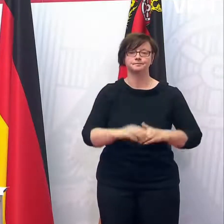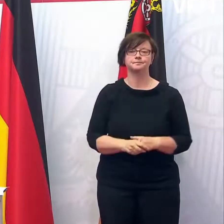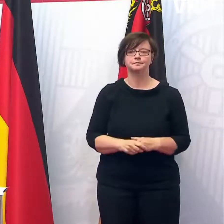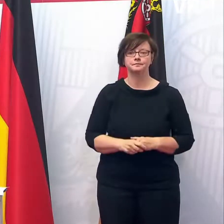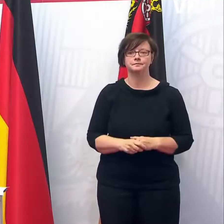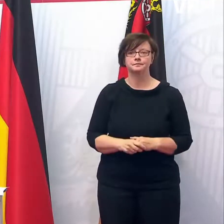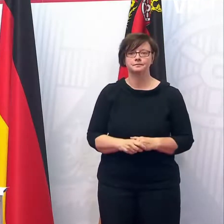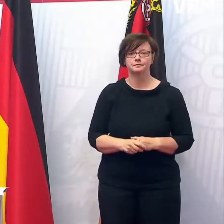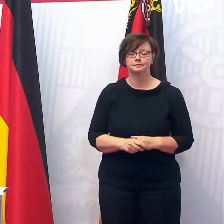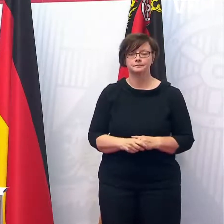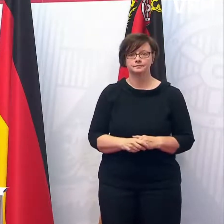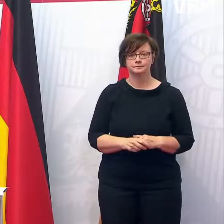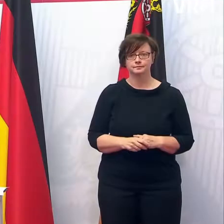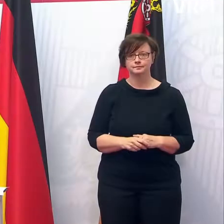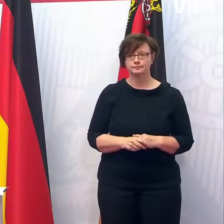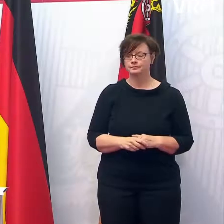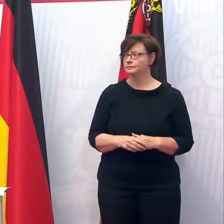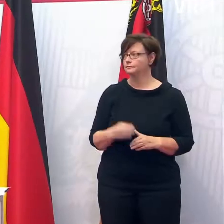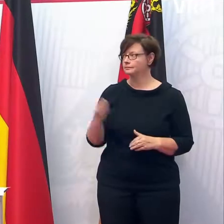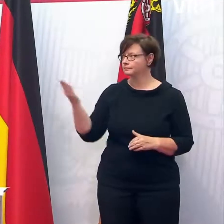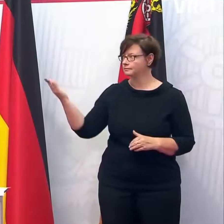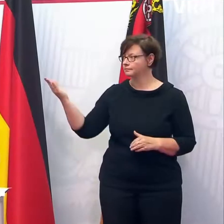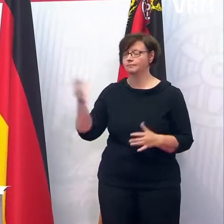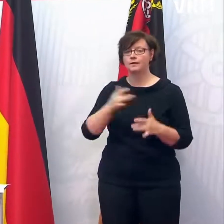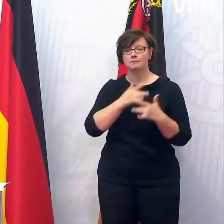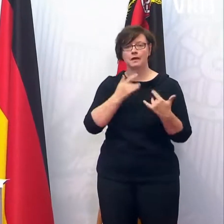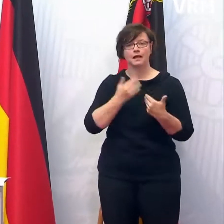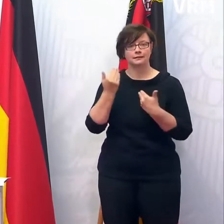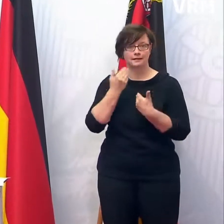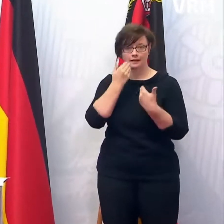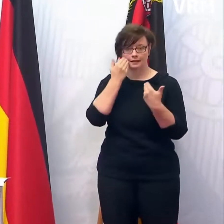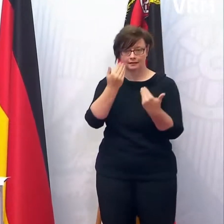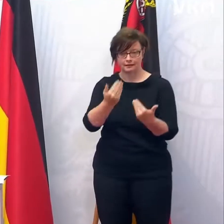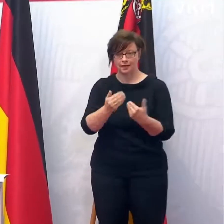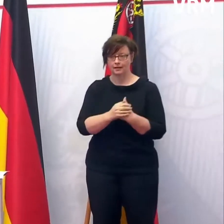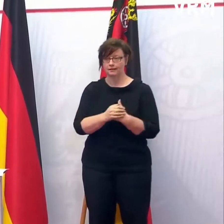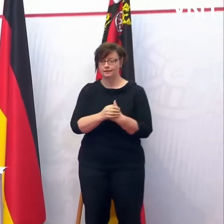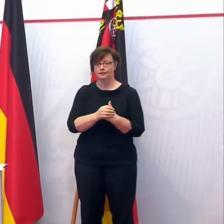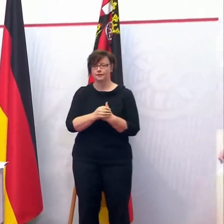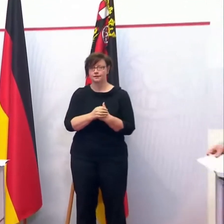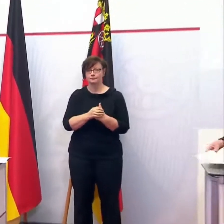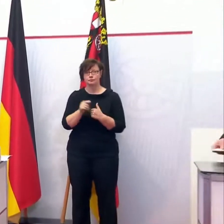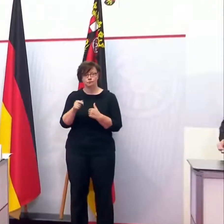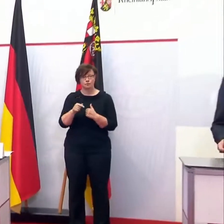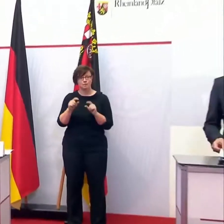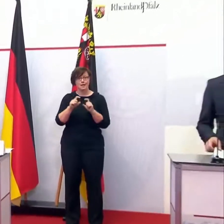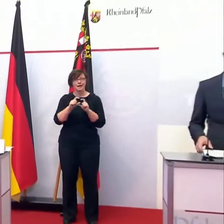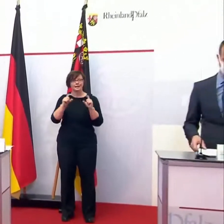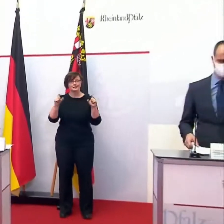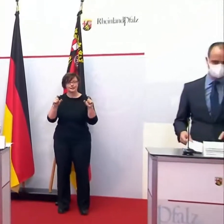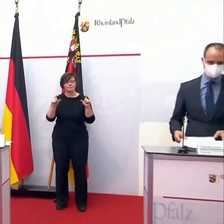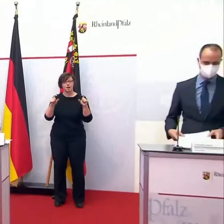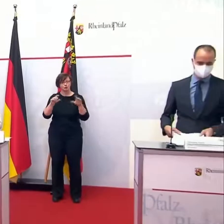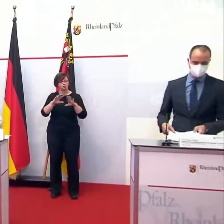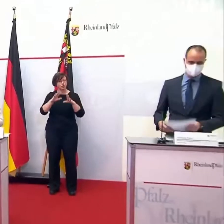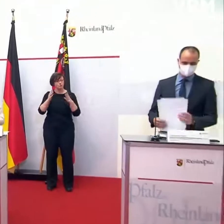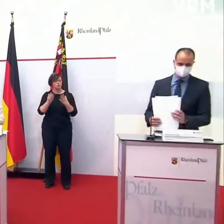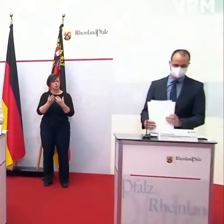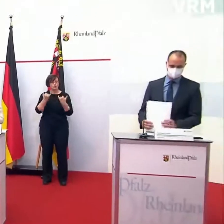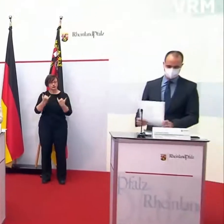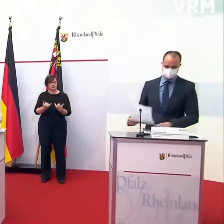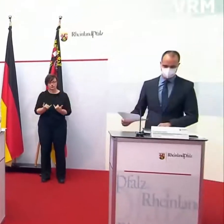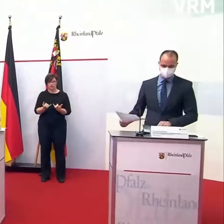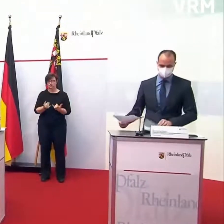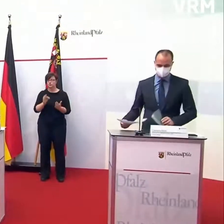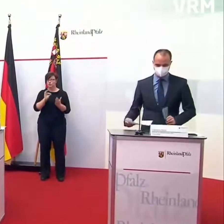vorstellen. Ja, herzlichen Dank auch noch für diese thematische Abrundung. Jetzt werden wir an dem Punkt